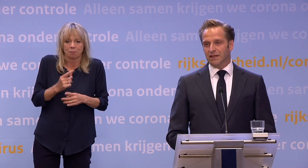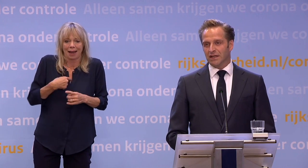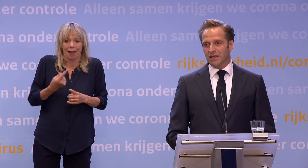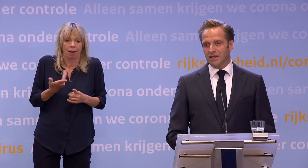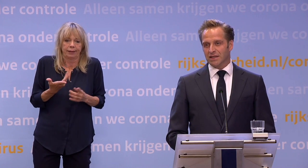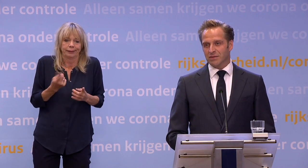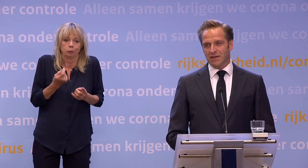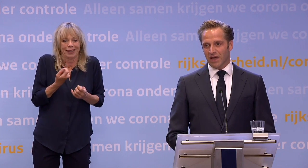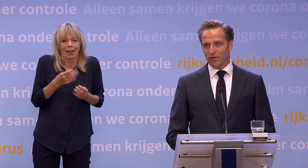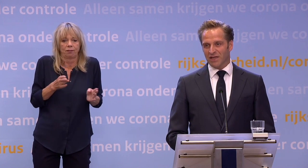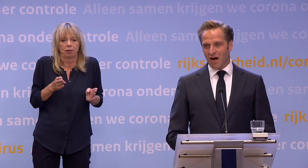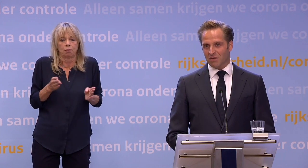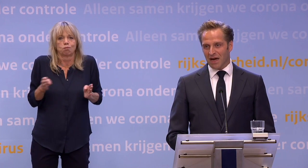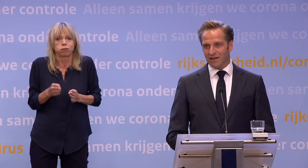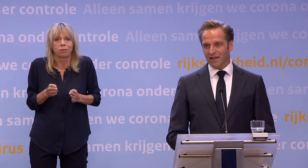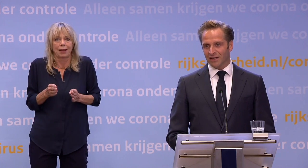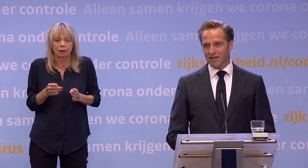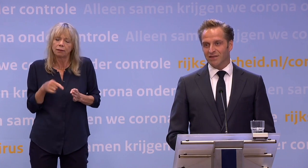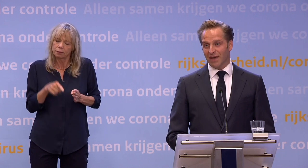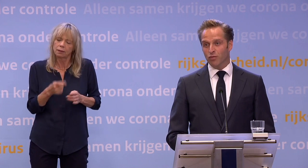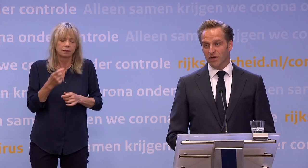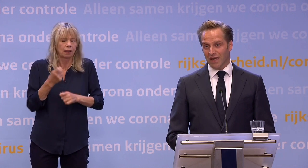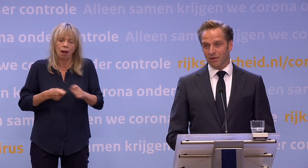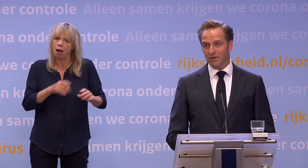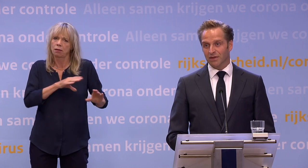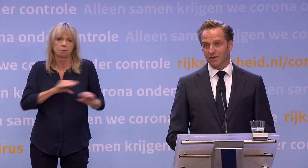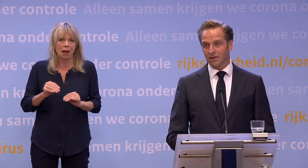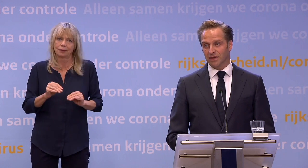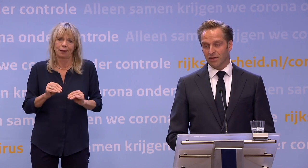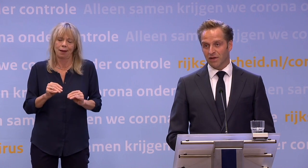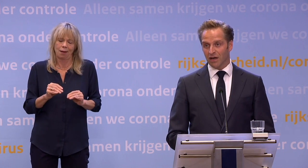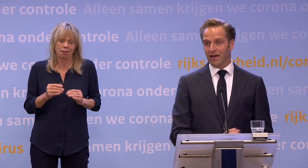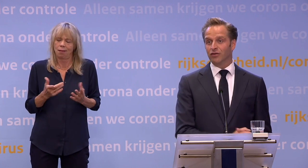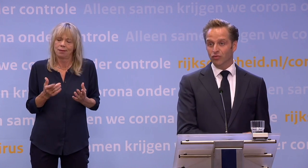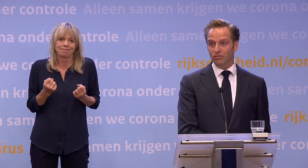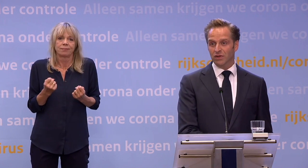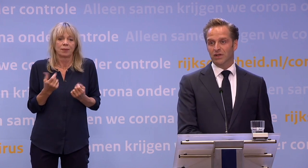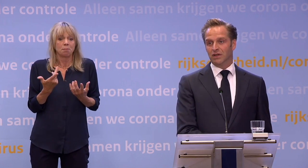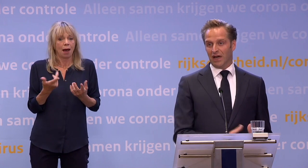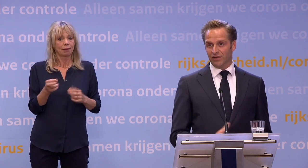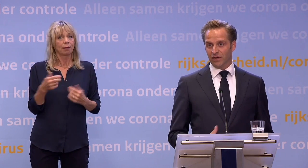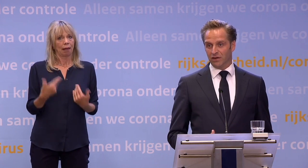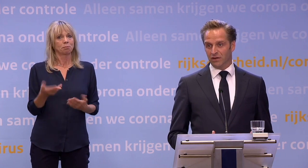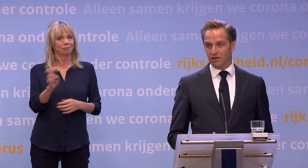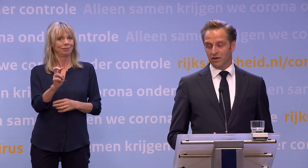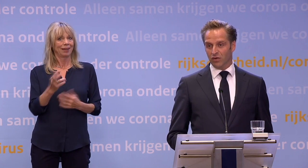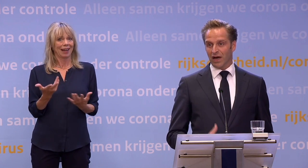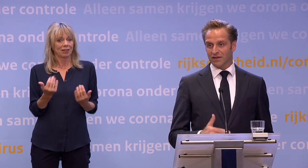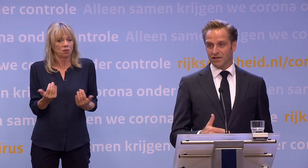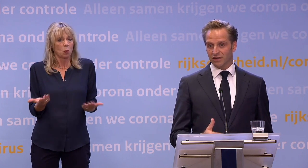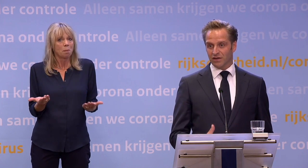...dat is misschien wel een van de meest harde maatregelen geweest die we hebben moeten nemen. Er was alle reden toe. Het aantal